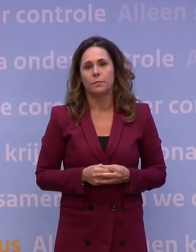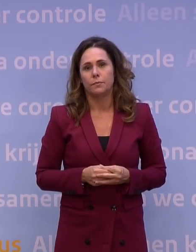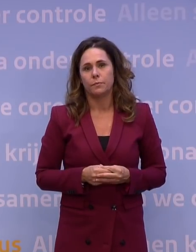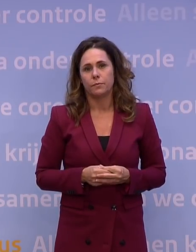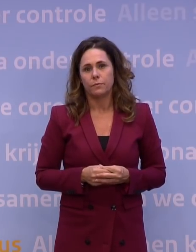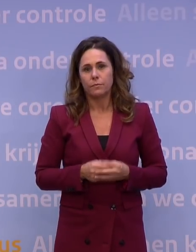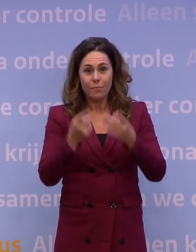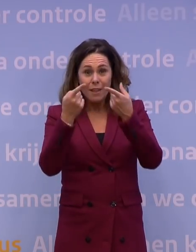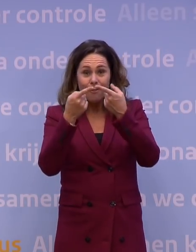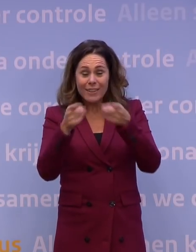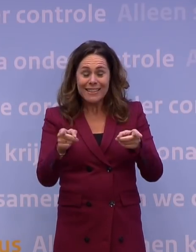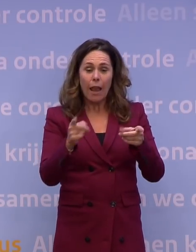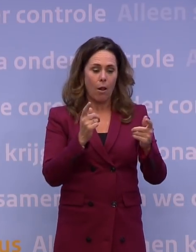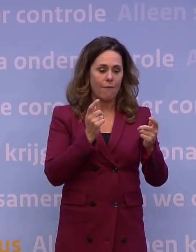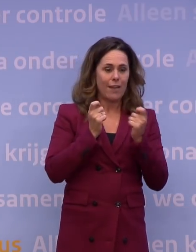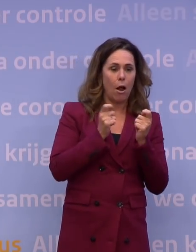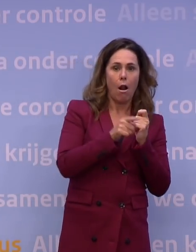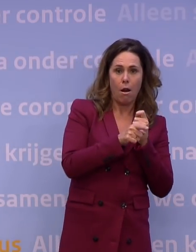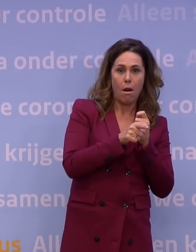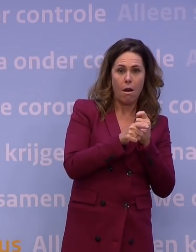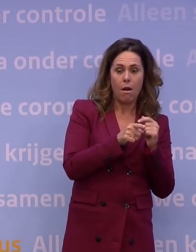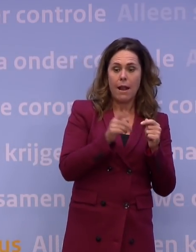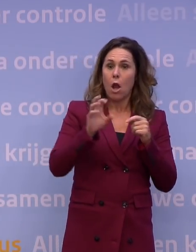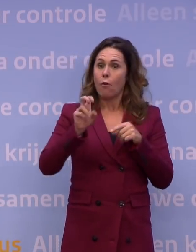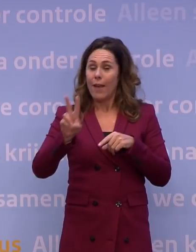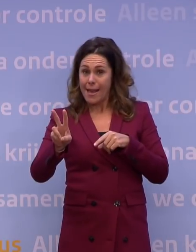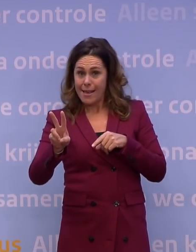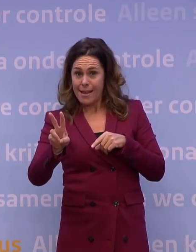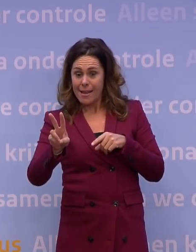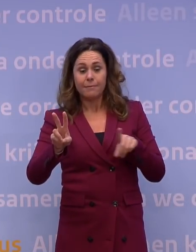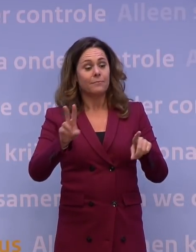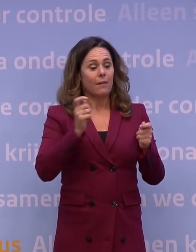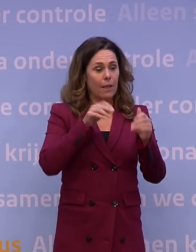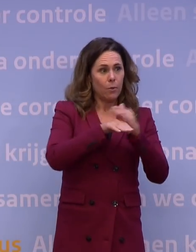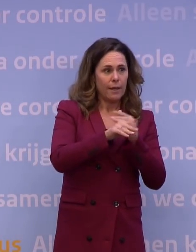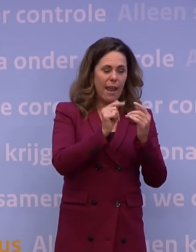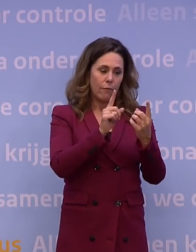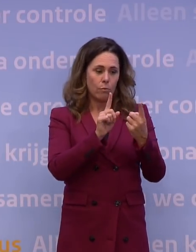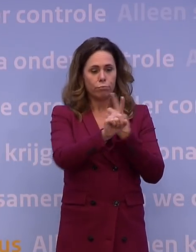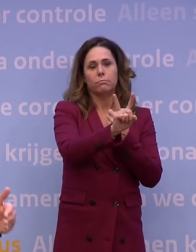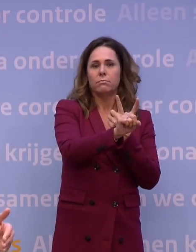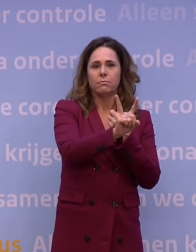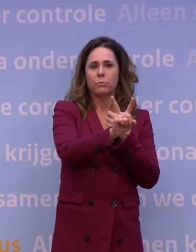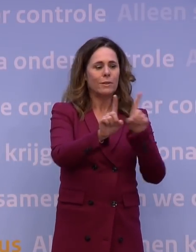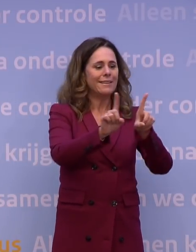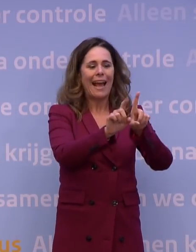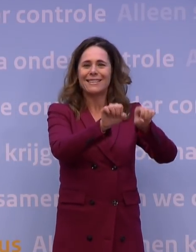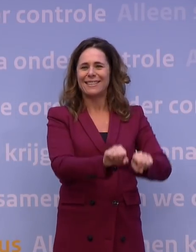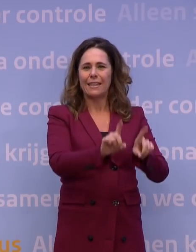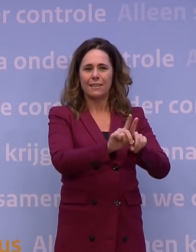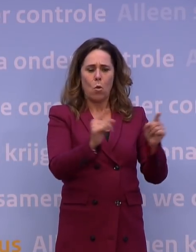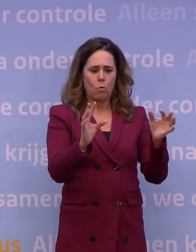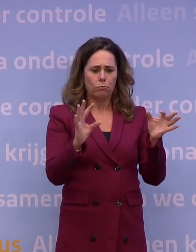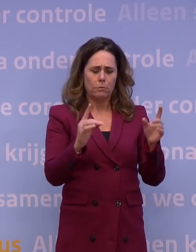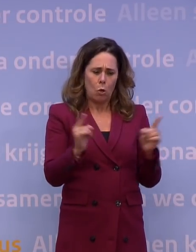Het verschil natuurlijk tussen een winkel en het openbaar vervoer is dat je in een winkel even langs iemand loopt en niet naast iemand zit. Dus het zijn hele korte